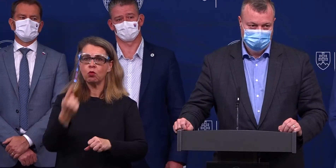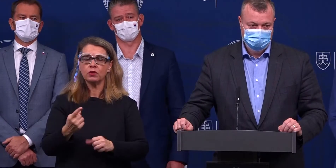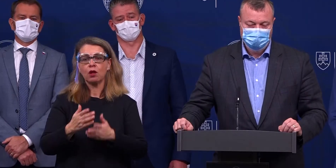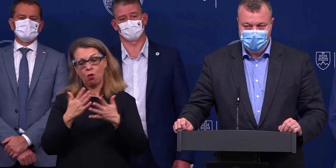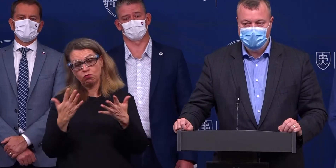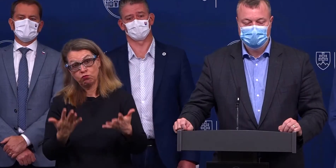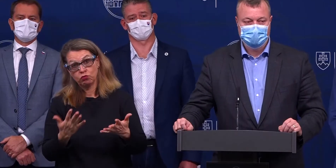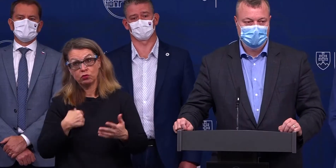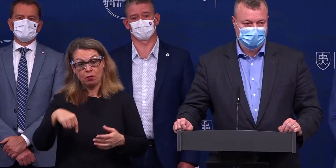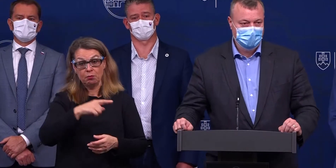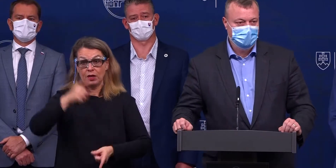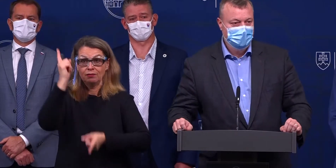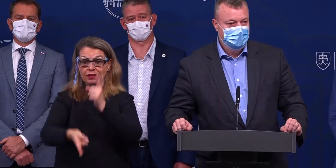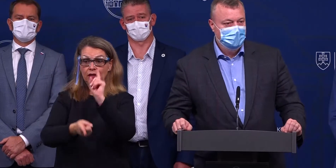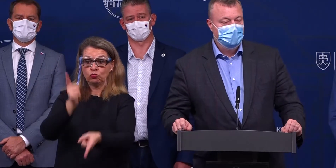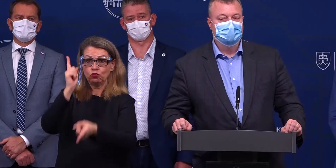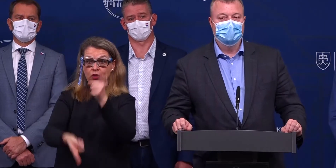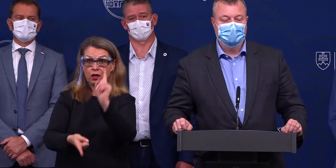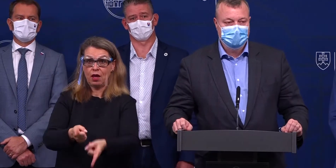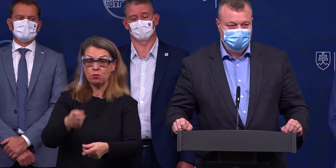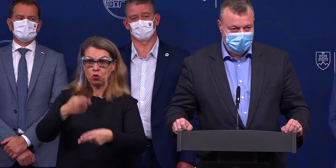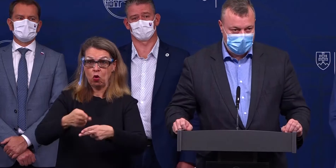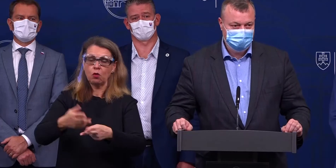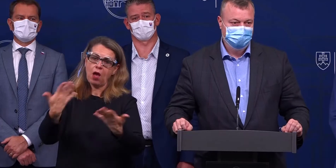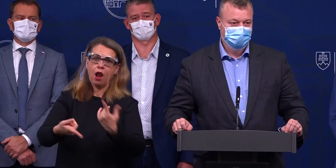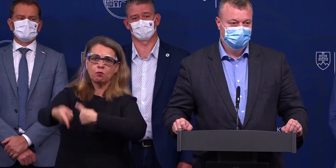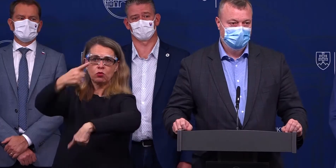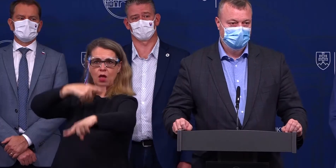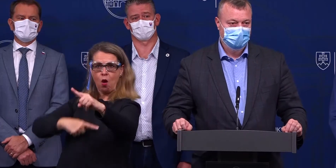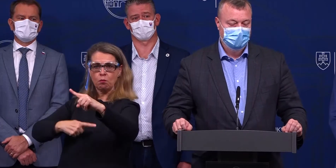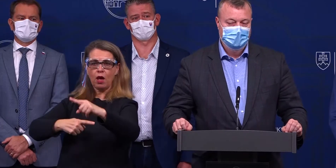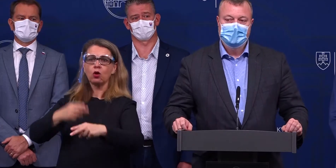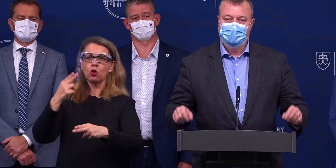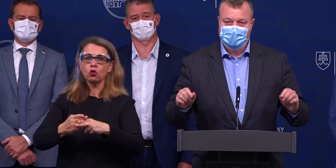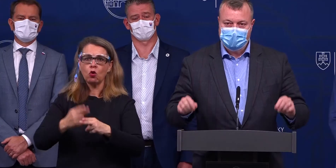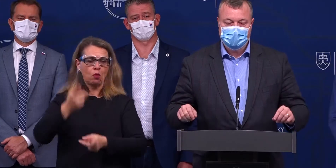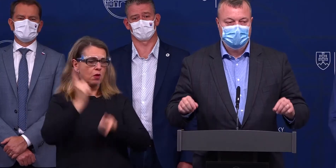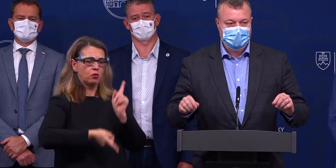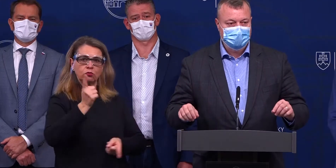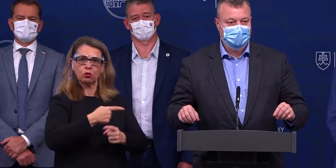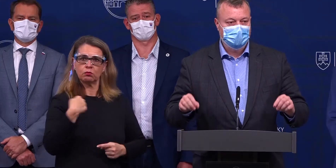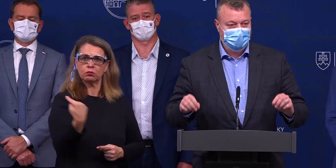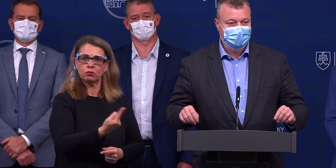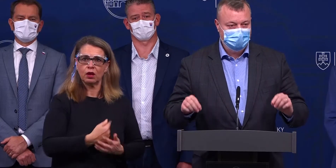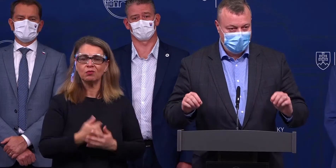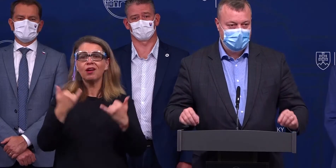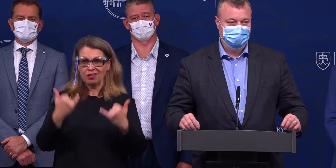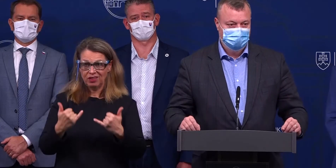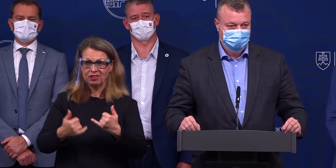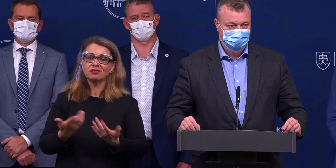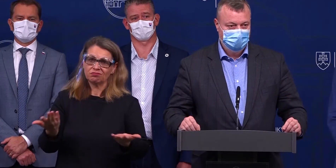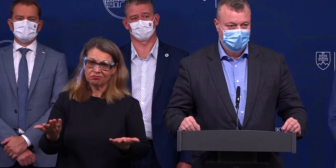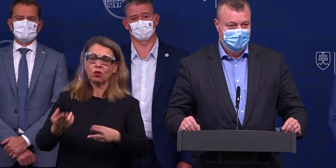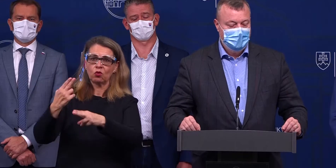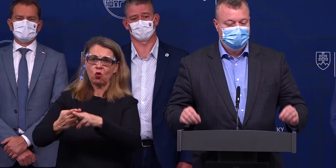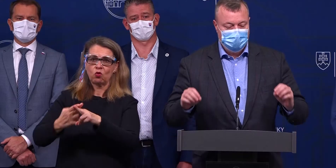my diktujeme chorobe, alebo choroba diktuje nám. Momentálne sme v stave, že choroba diktuje nám.